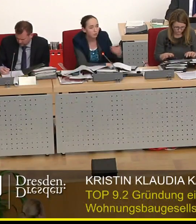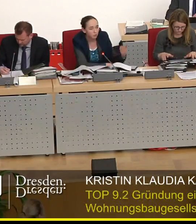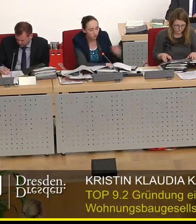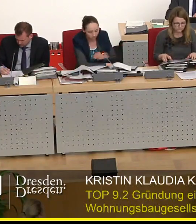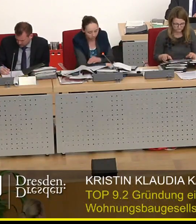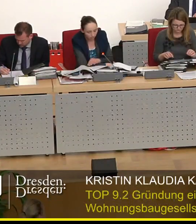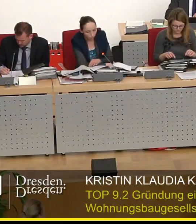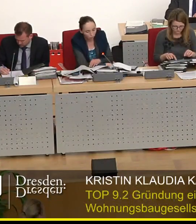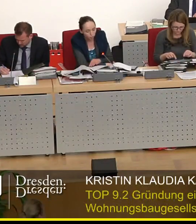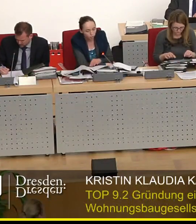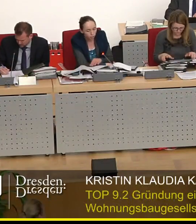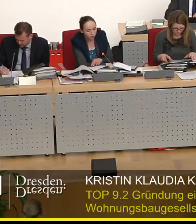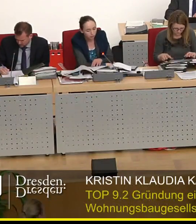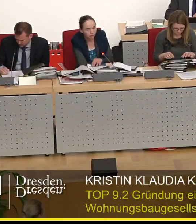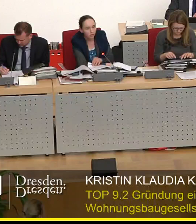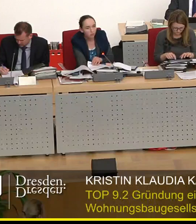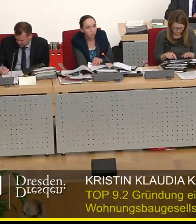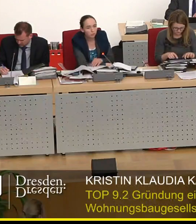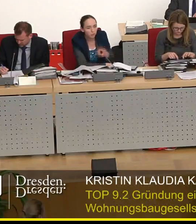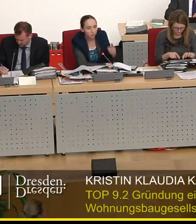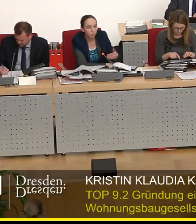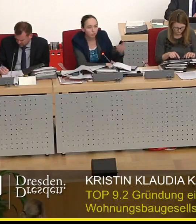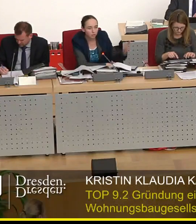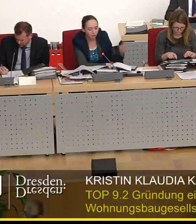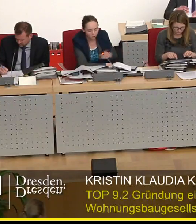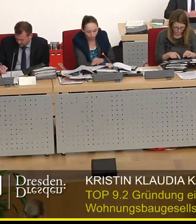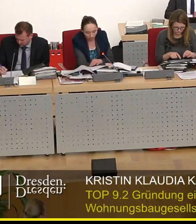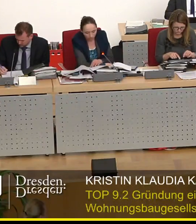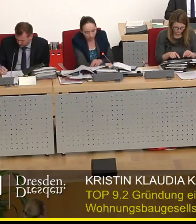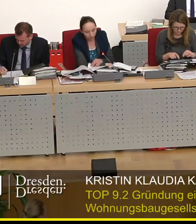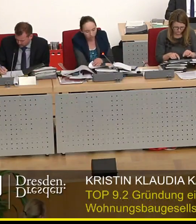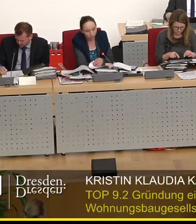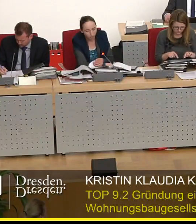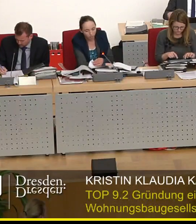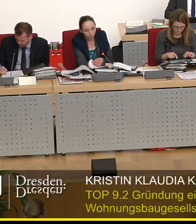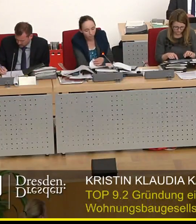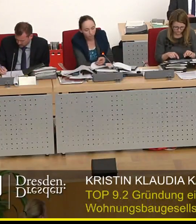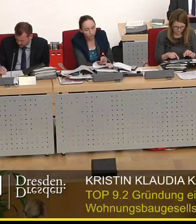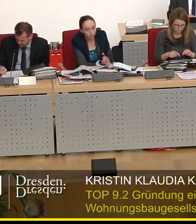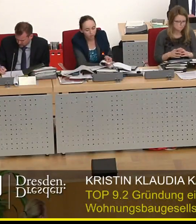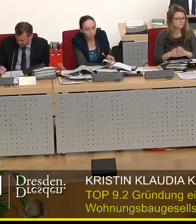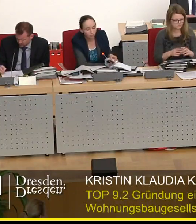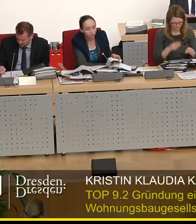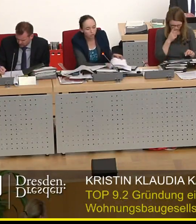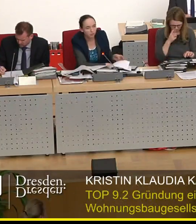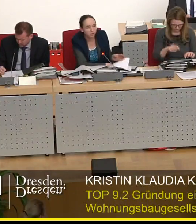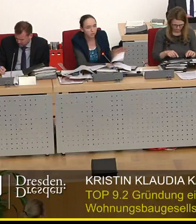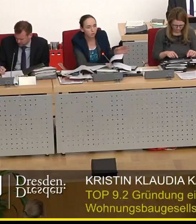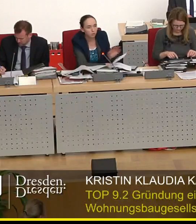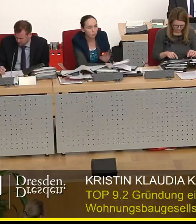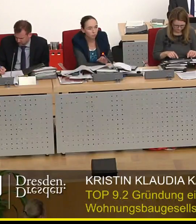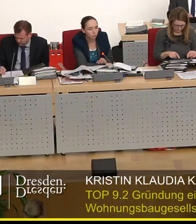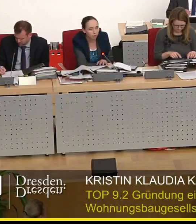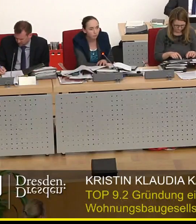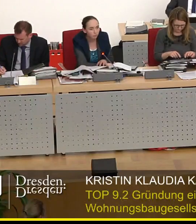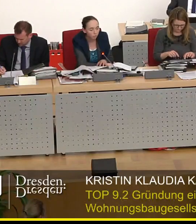ein wichtiger Schritt im Gründungsprozess und natürlich auch den Geschäftsführer des